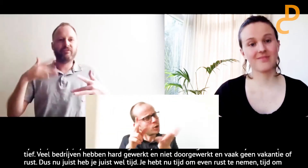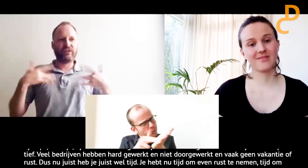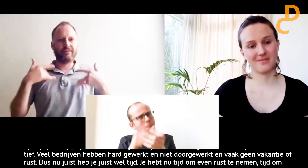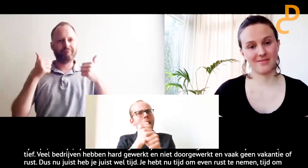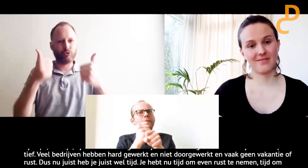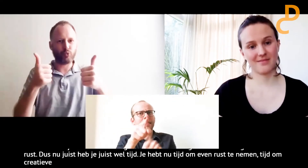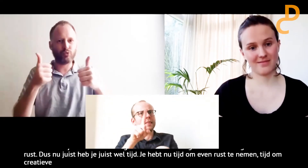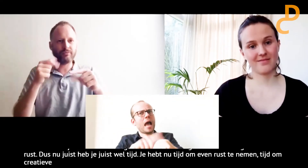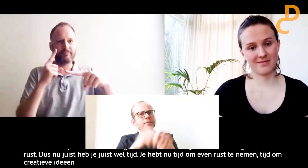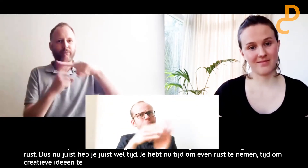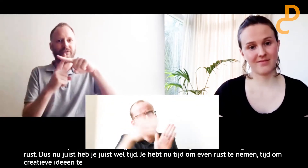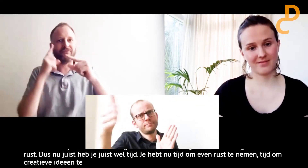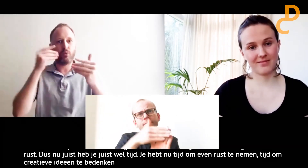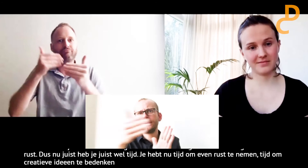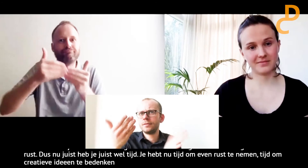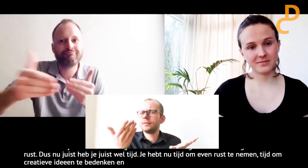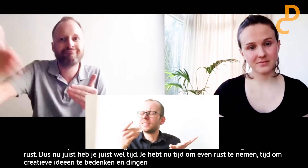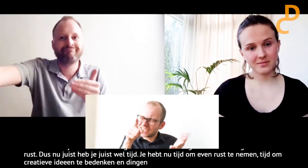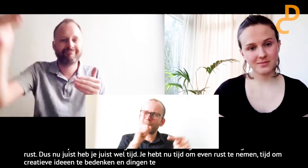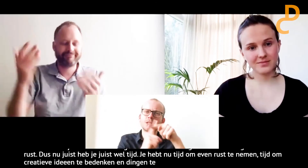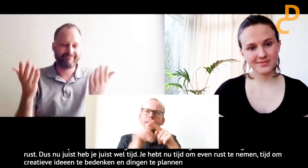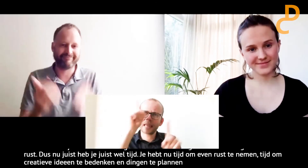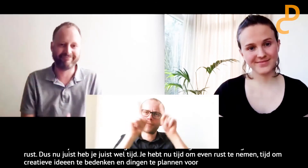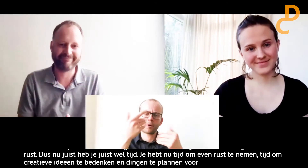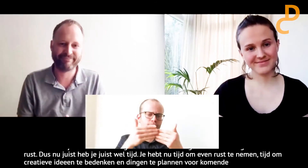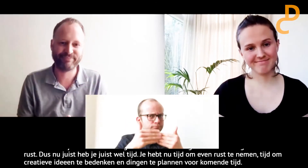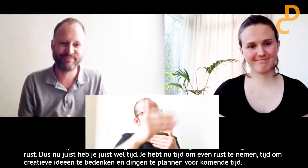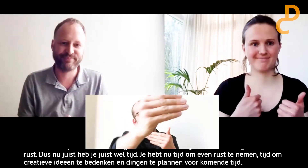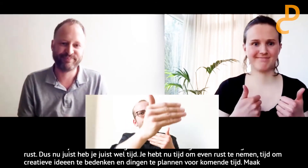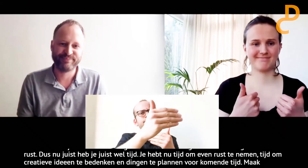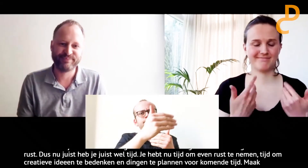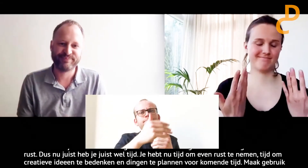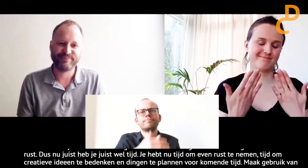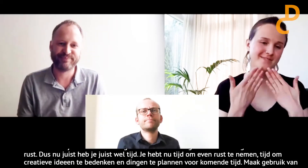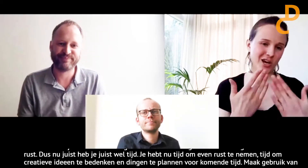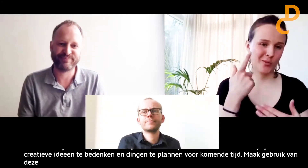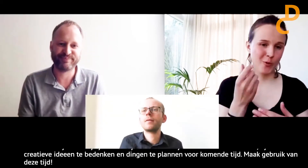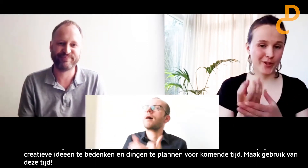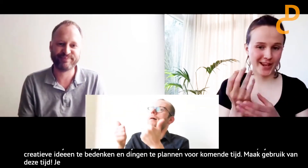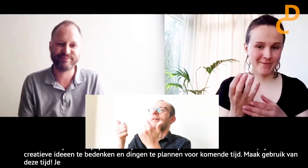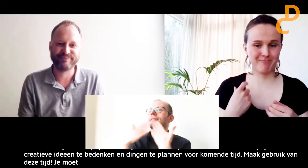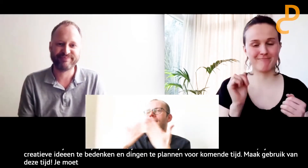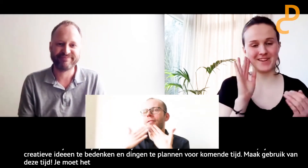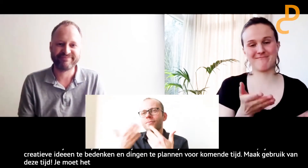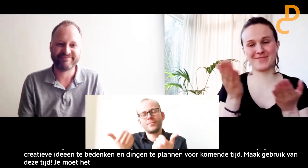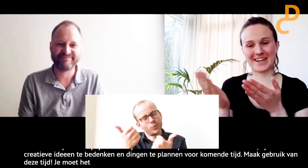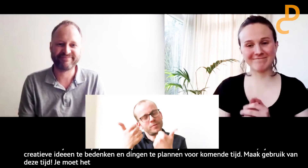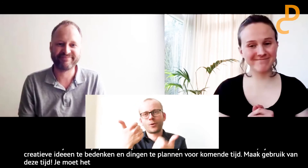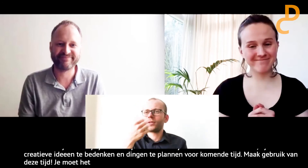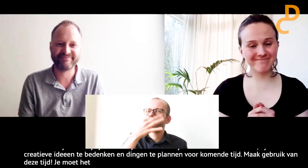plannen voor de komende tijd. Maak gebruik van deze tijd. Het is echt, je moet het positief zo nakijken. Oké, nou hartstikke